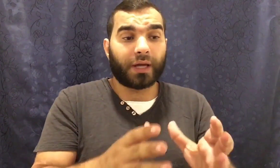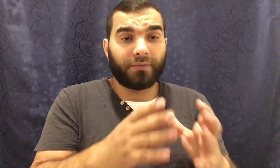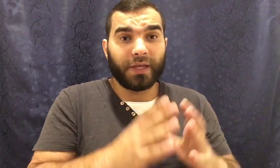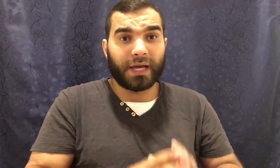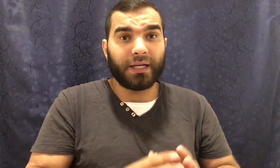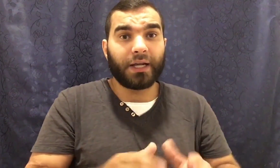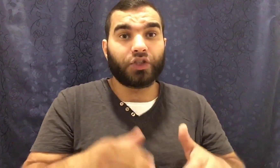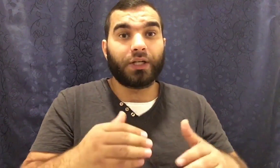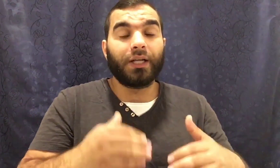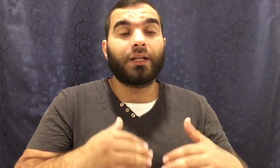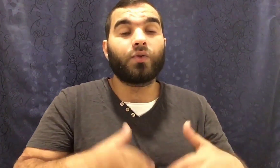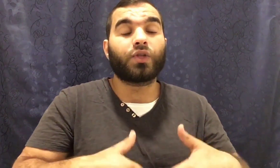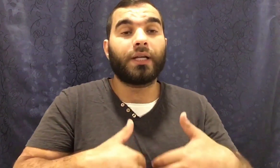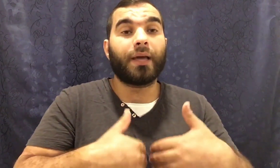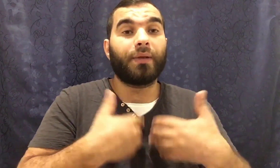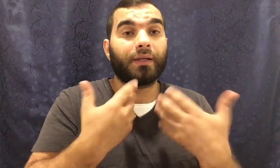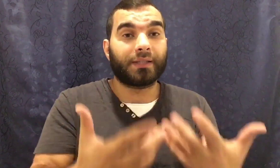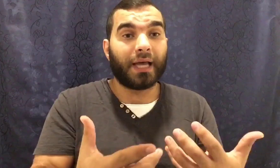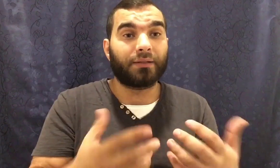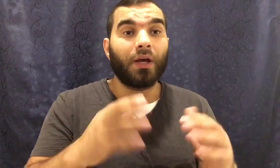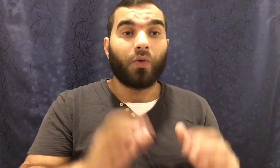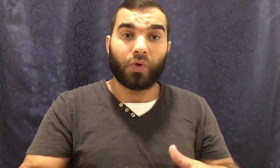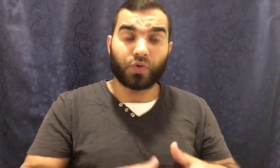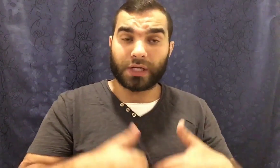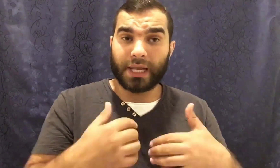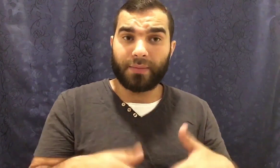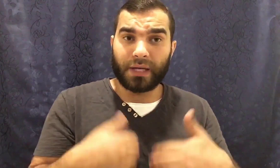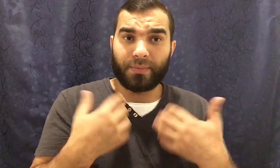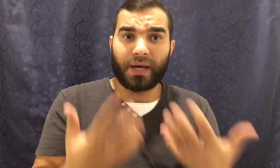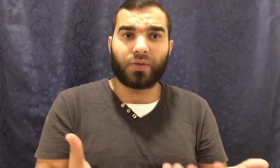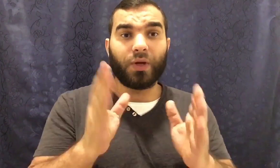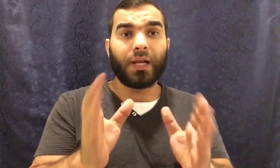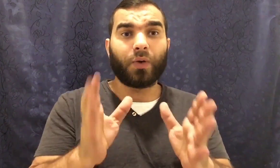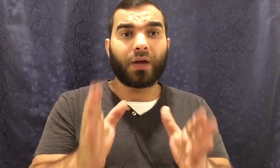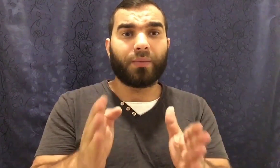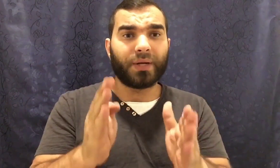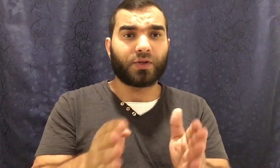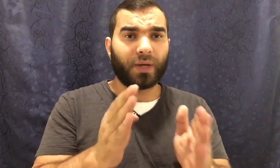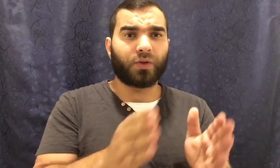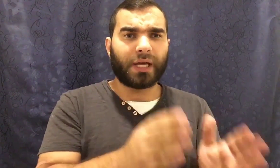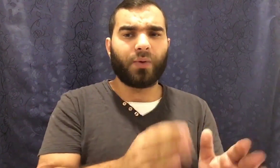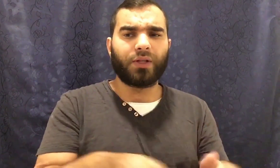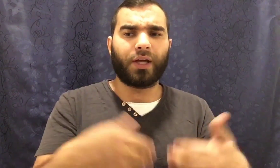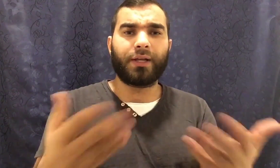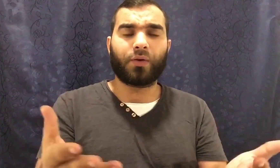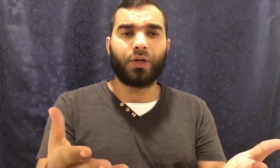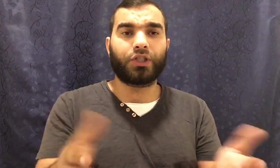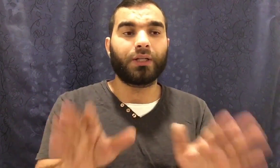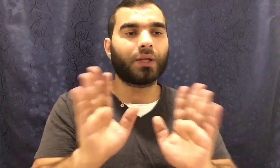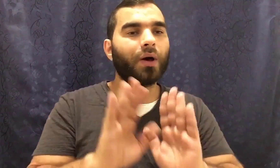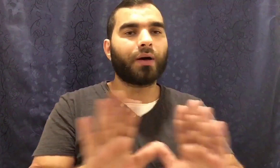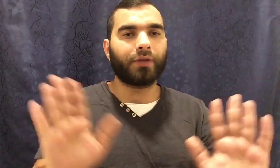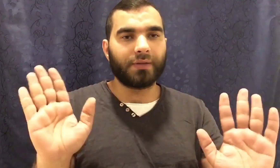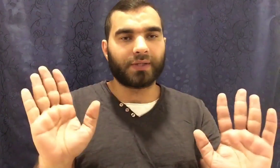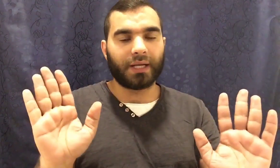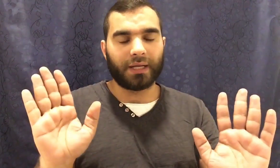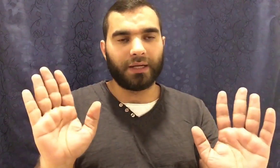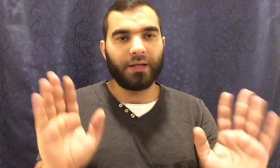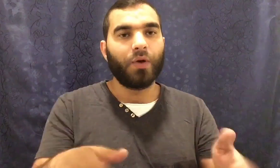خفية علينا عشان ان احنا نوصل لها بالاكتهاب ونوصل لها بالابحاث وإلا لو كان ربنا سبحانه وتعالى وضح لنا كل شيء توقف الانسان عن العلم